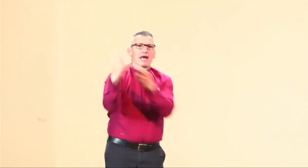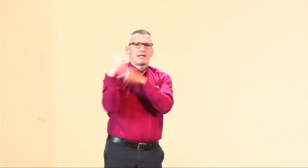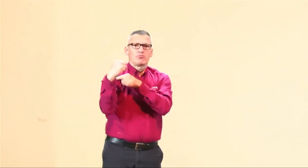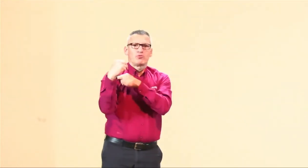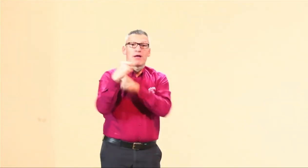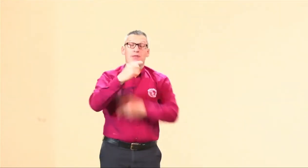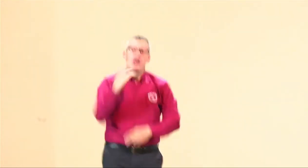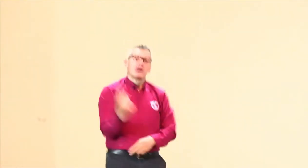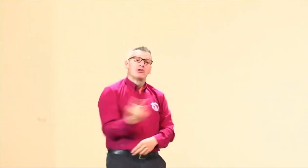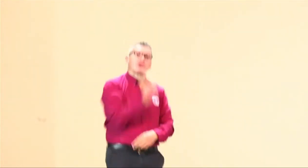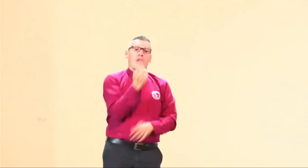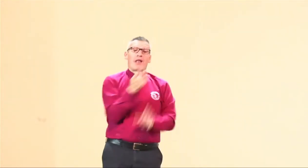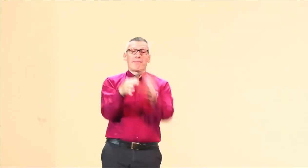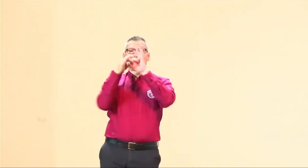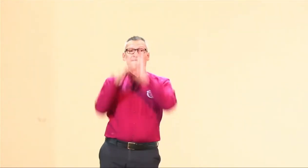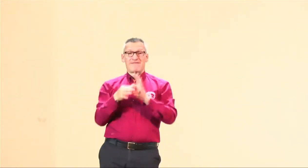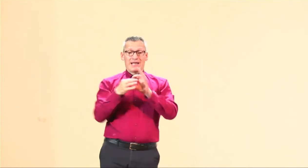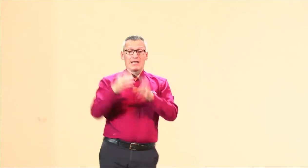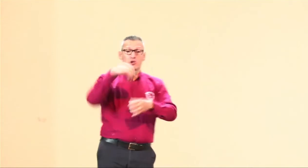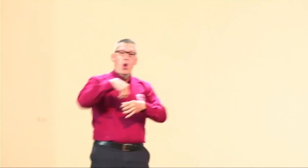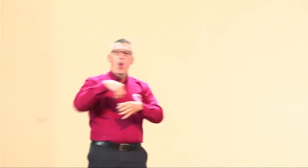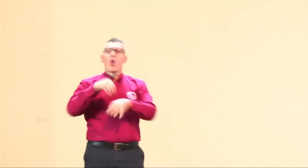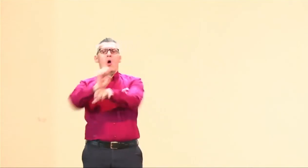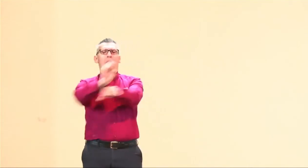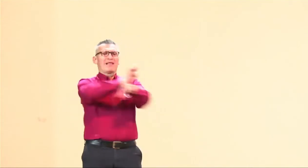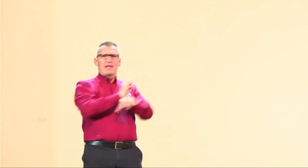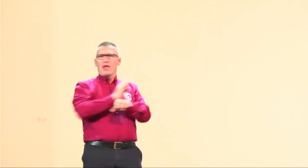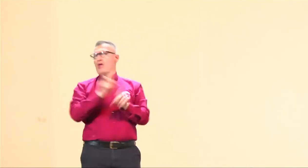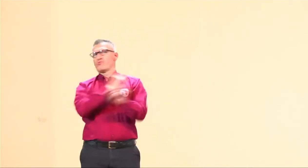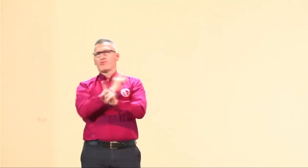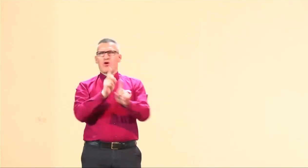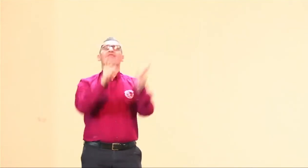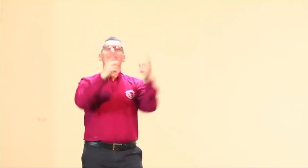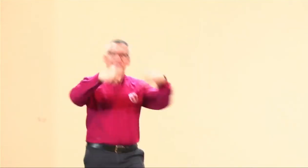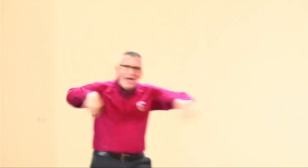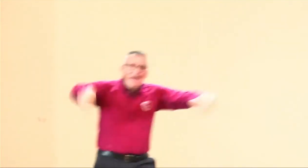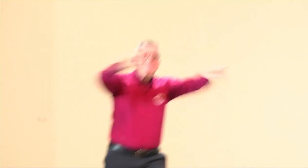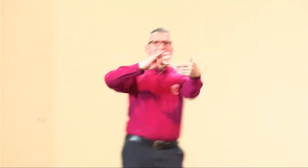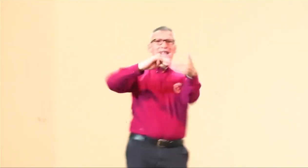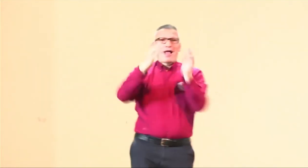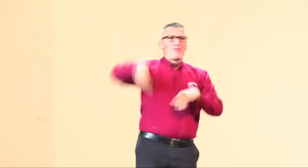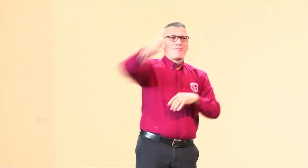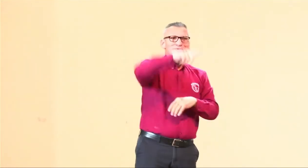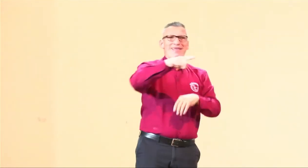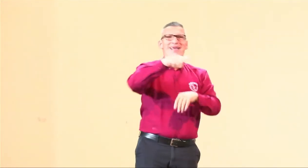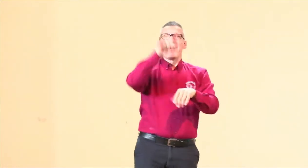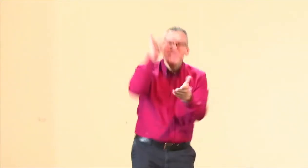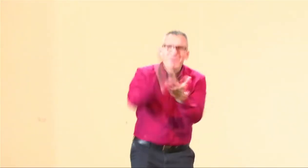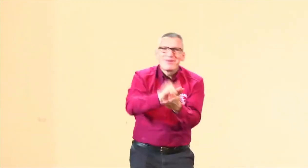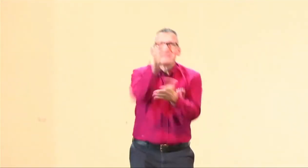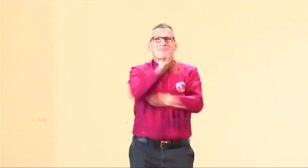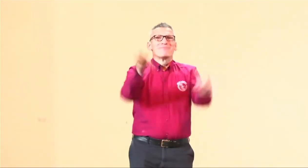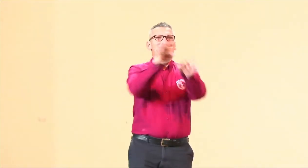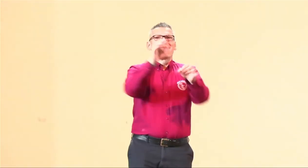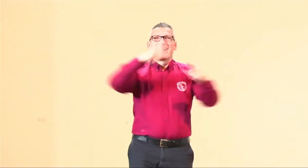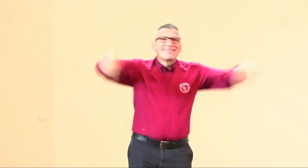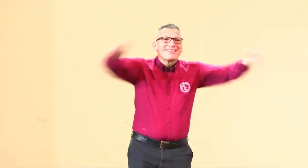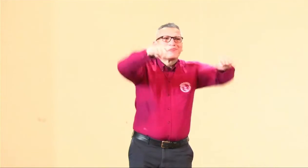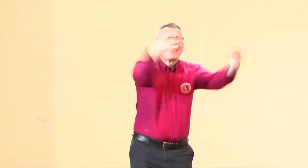La planeación que se debe hacer hacia ese futuro y las responsabilidades que tenemos cada uno de nosotros. No solamente